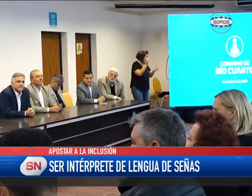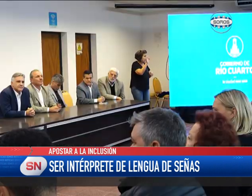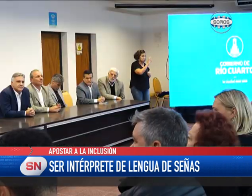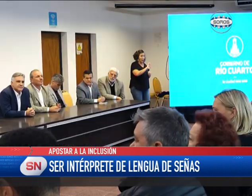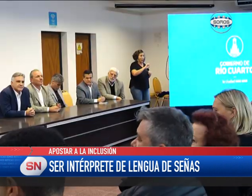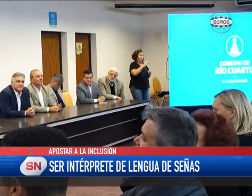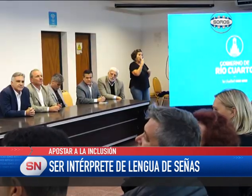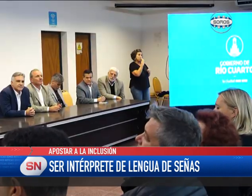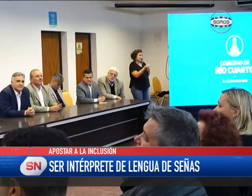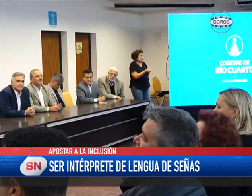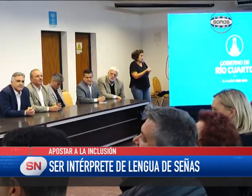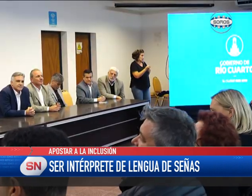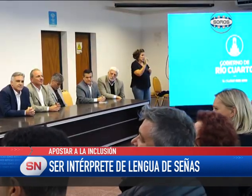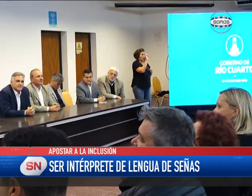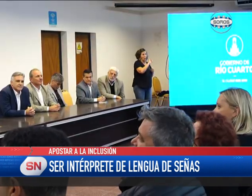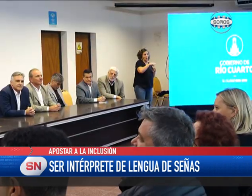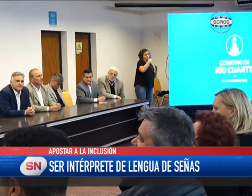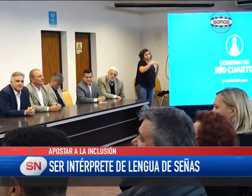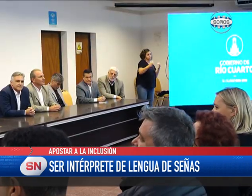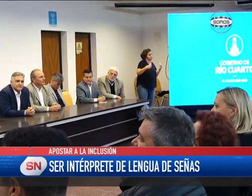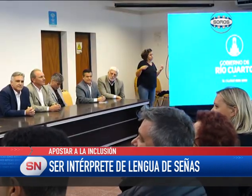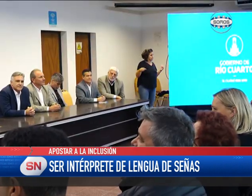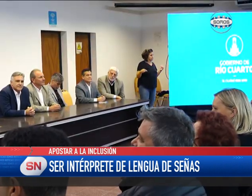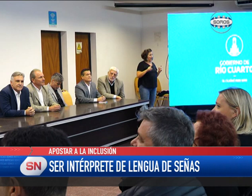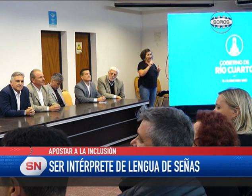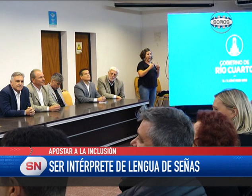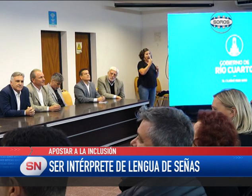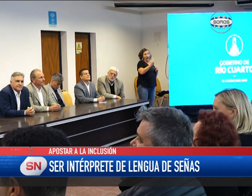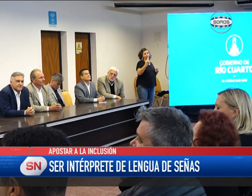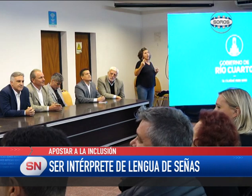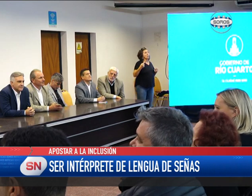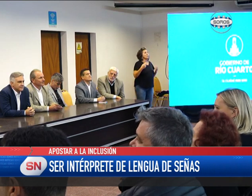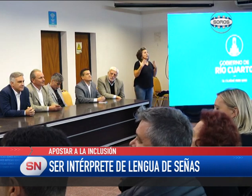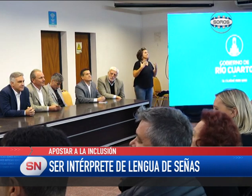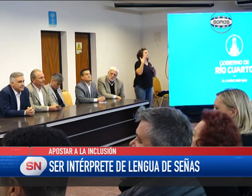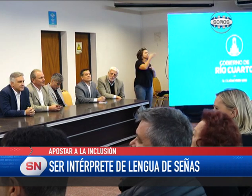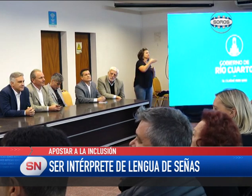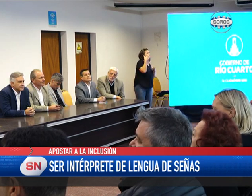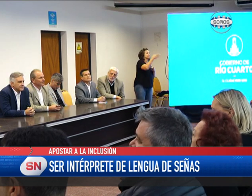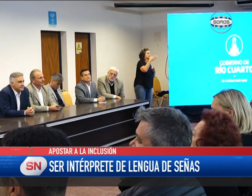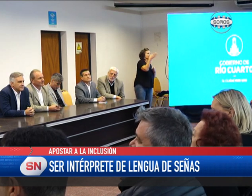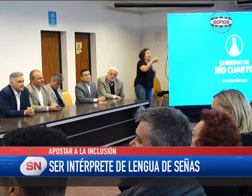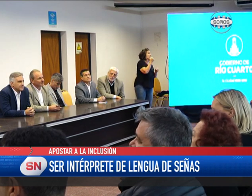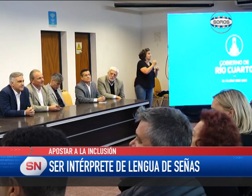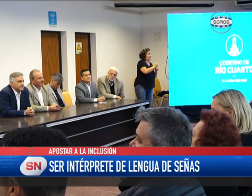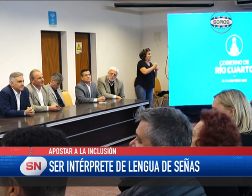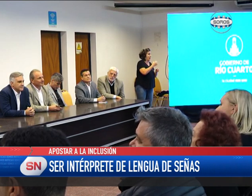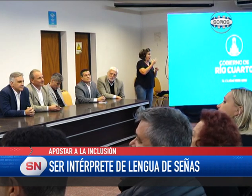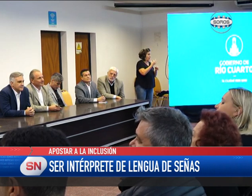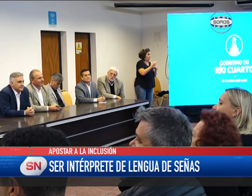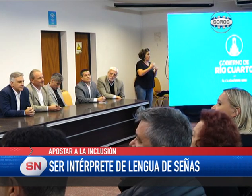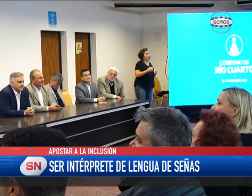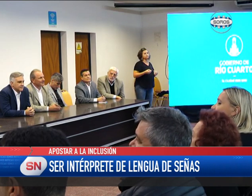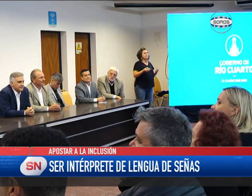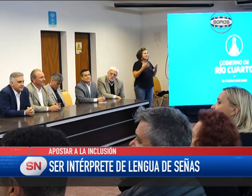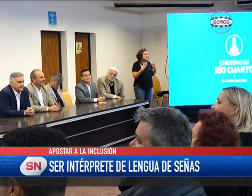sordas donde ellos se sientan o eso también es indiferente? En general solicitamos si es posible que estén adelante para